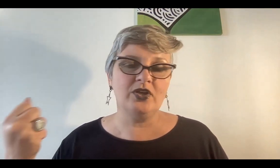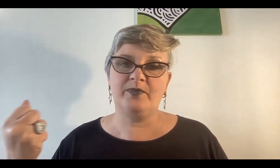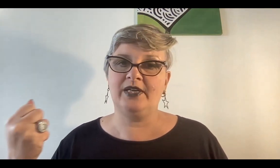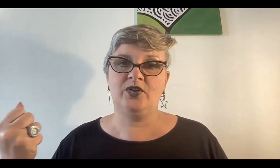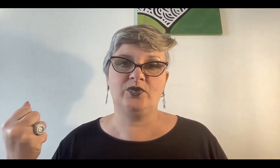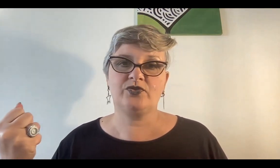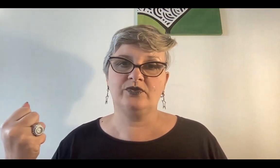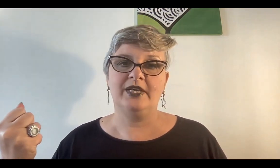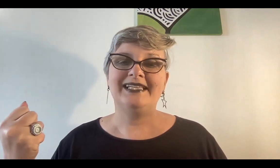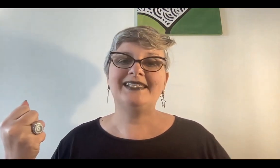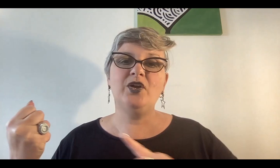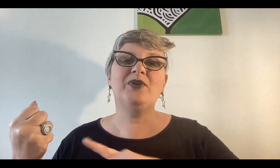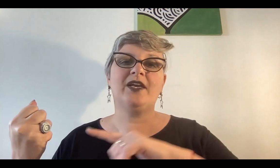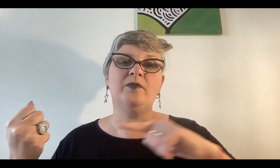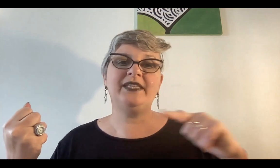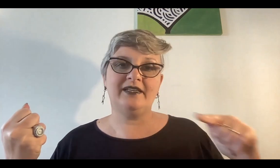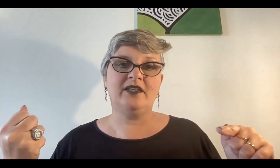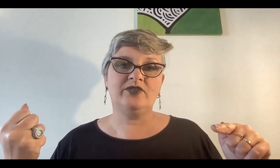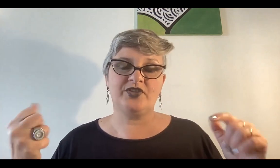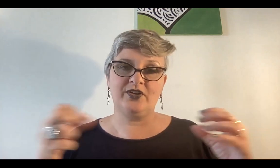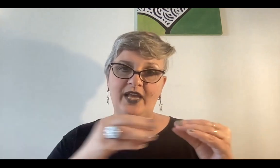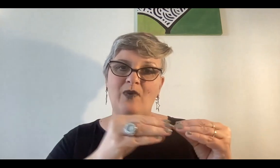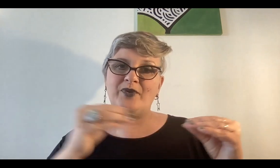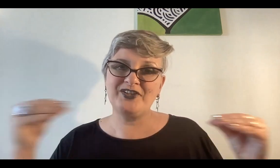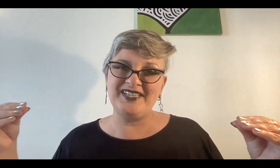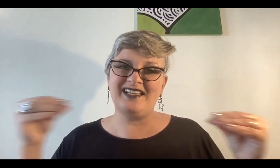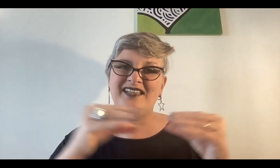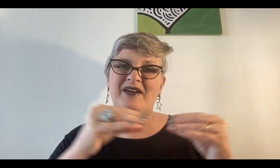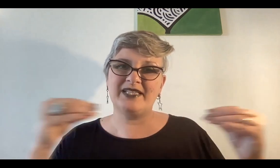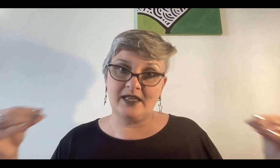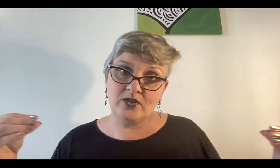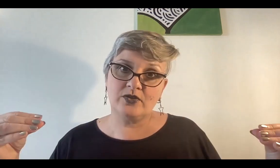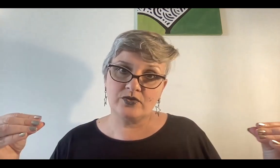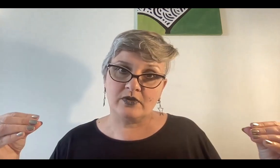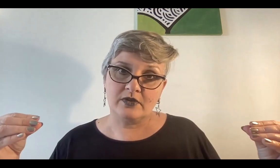solo por el nodo sur sino porque Júpiter está en otro signo de agua por eso incentiva más al nodo sur